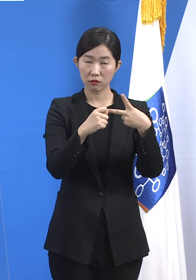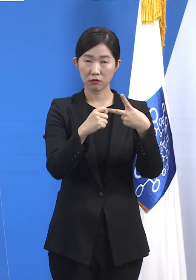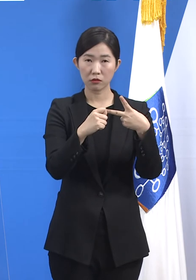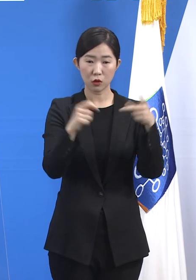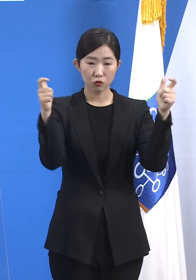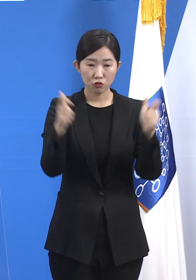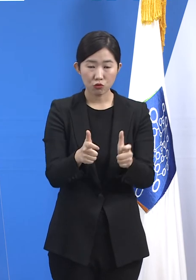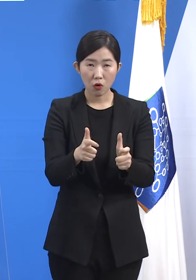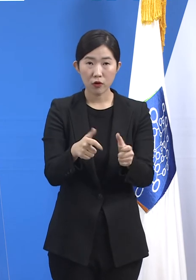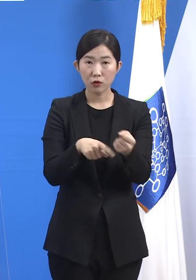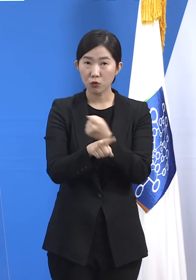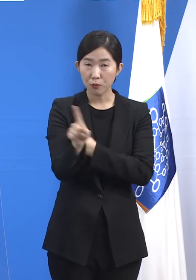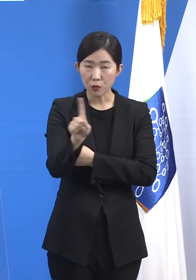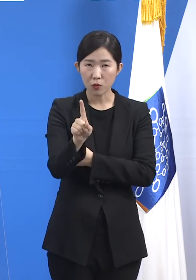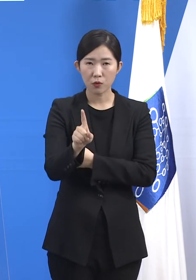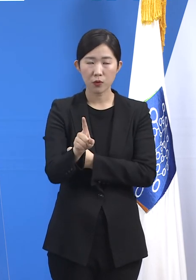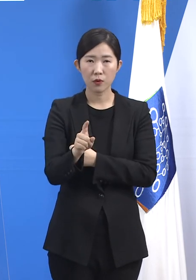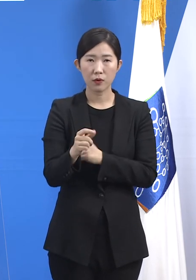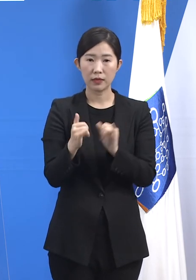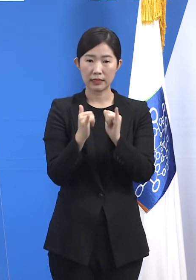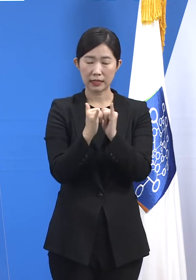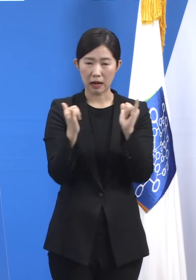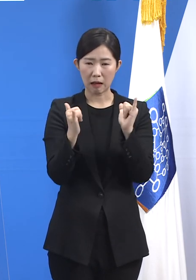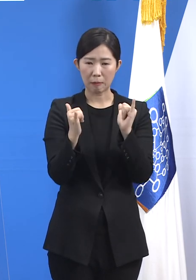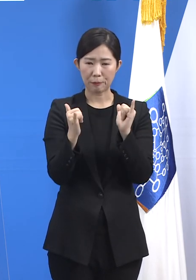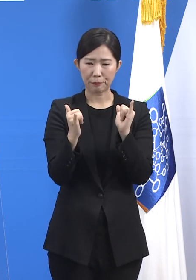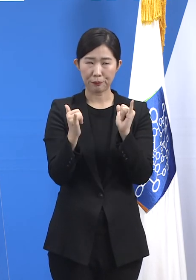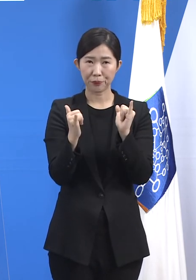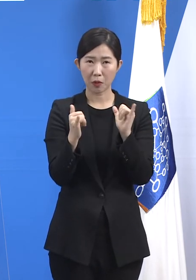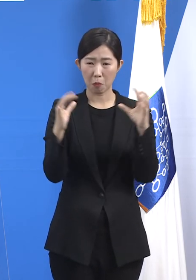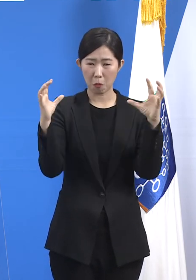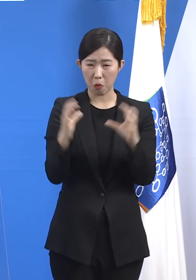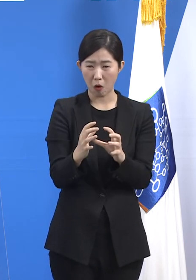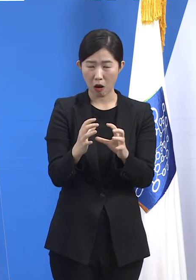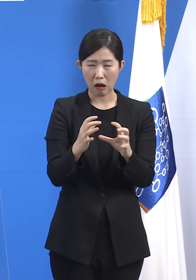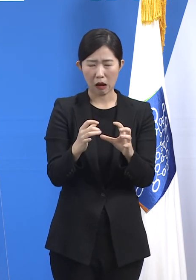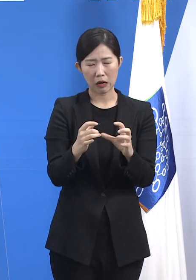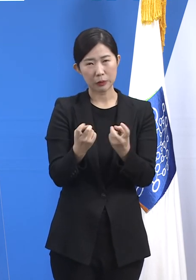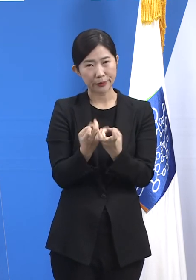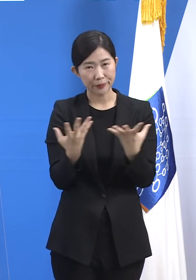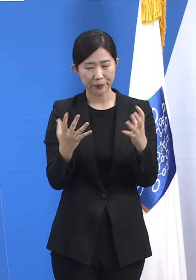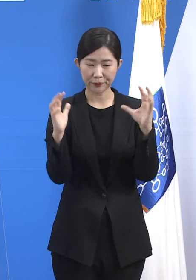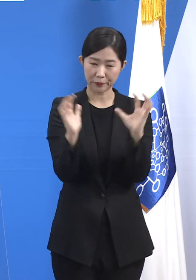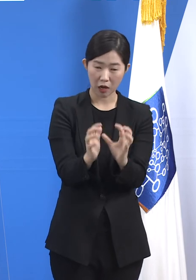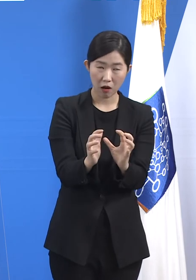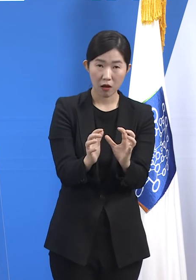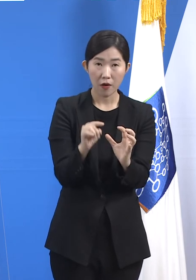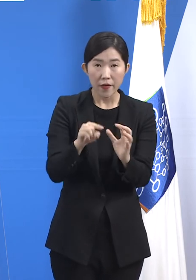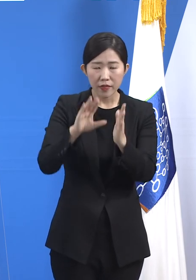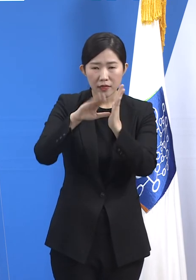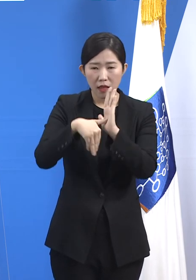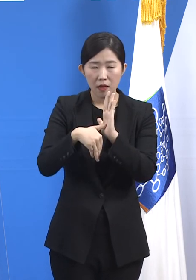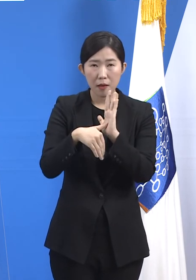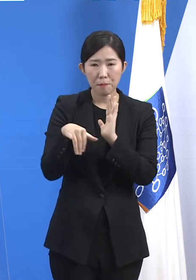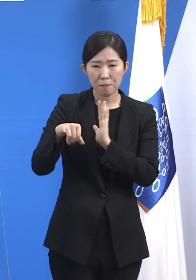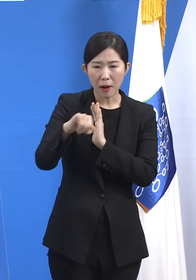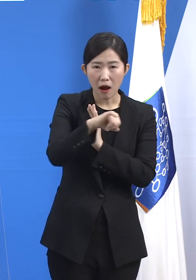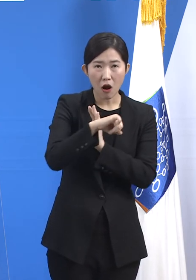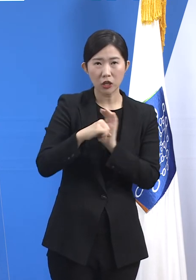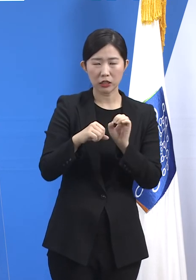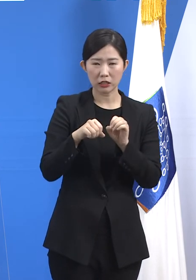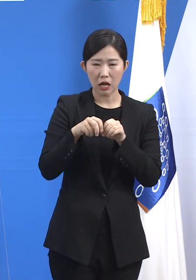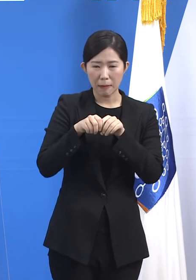사이의 접촉이 불가피한 경우들이 있는데 그런 과정에서는 바이러스의 전파의 위험을